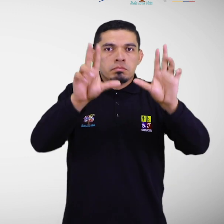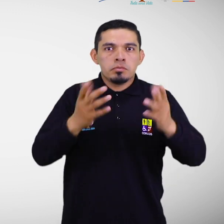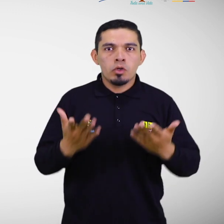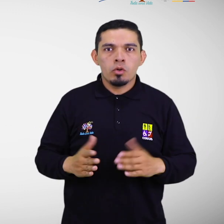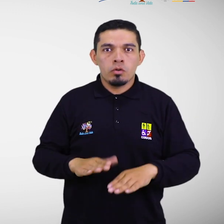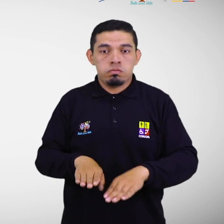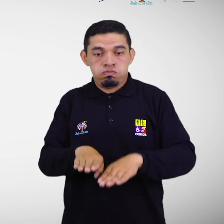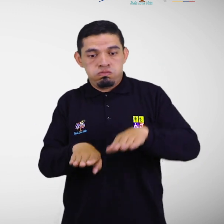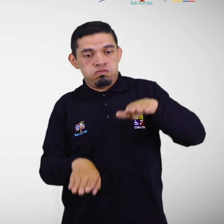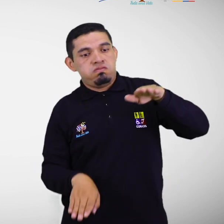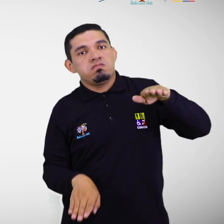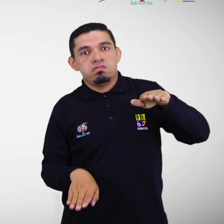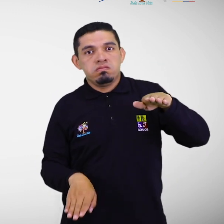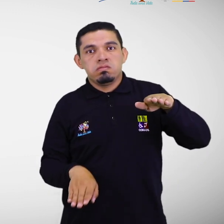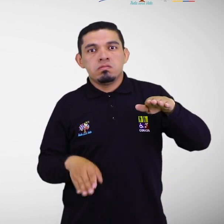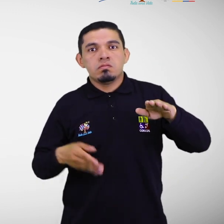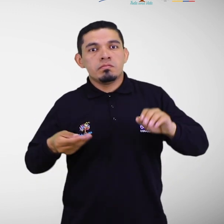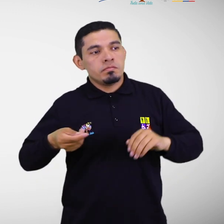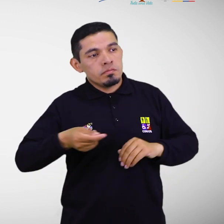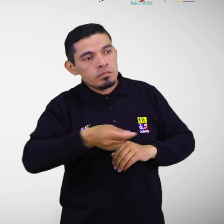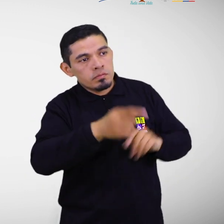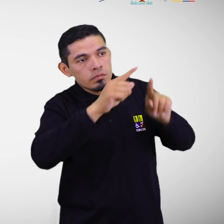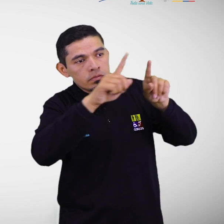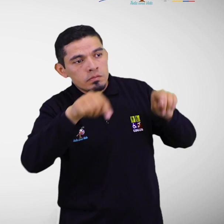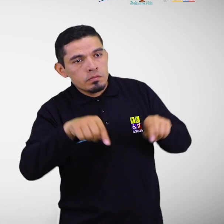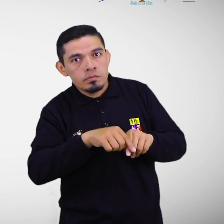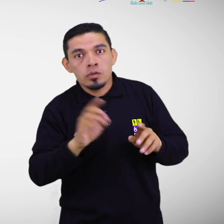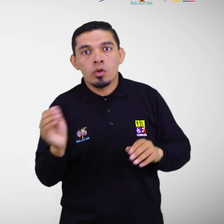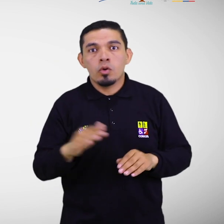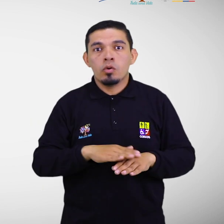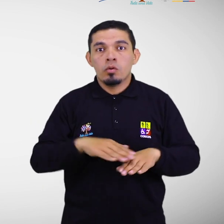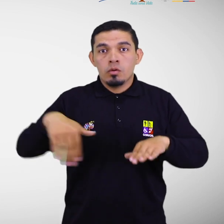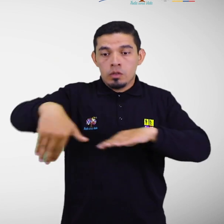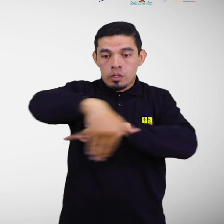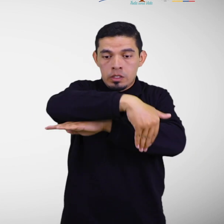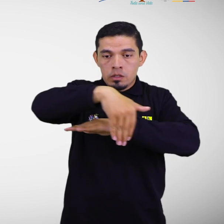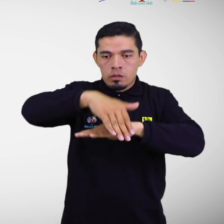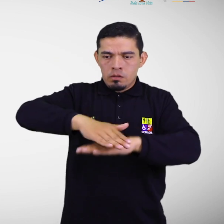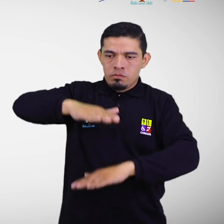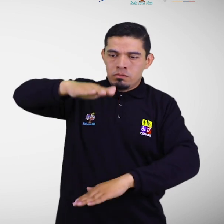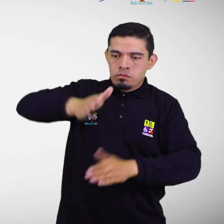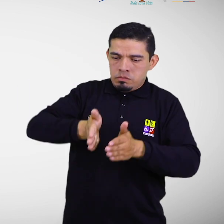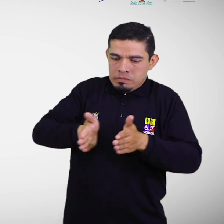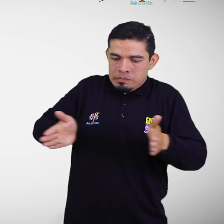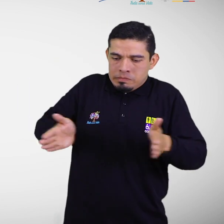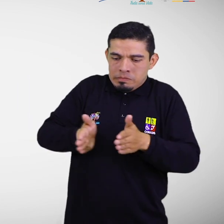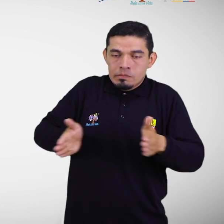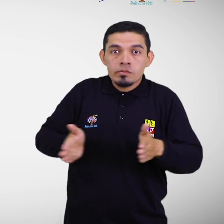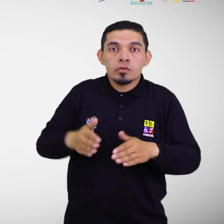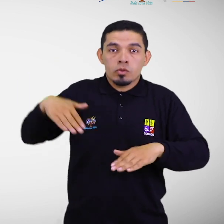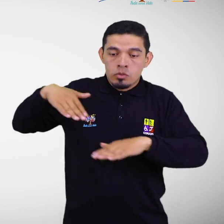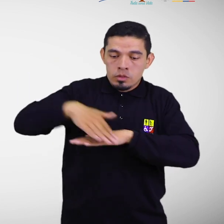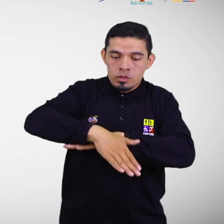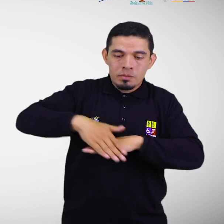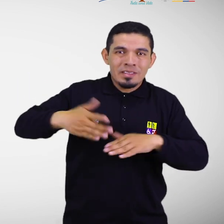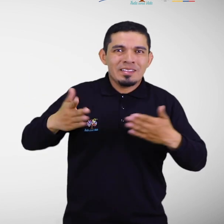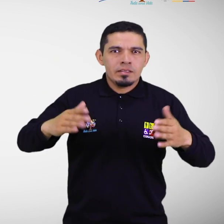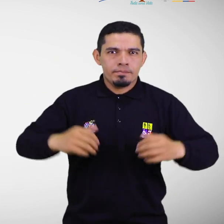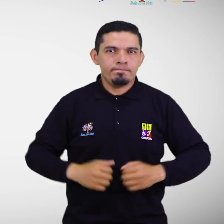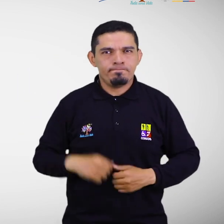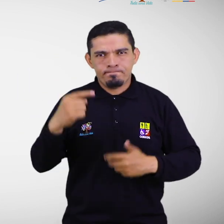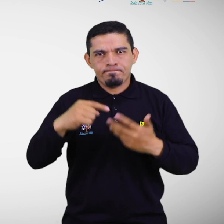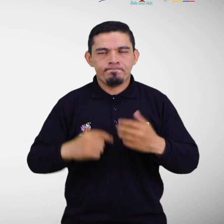alturas inadecuadas de cajeros y ventanillas, anchos de veredas, desniveles con ausencia de rampas, entre otros.